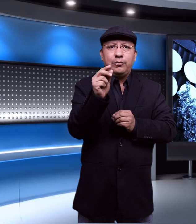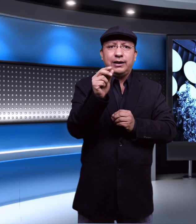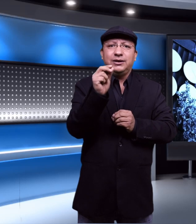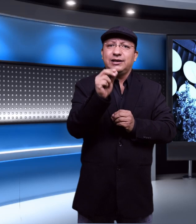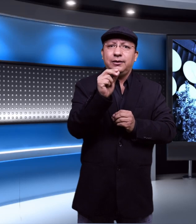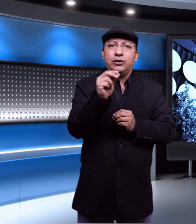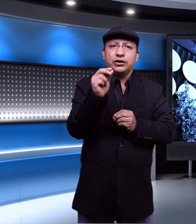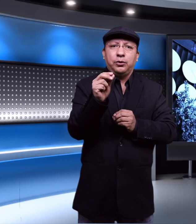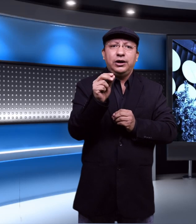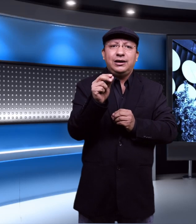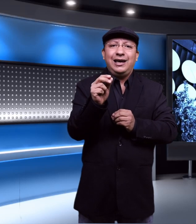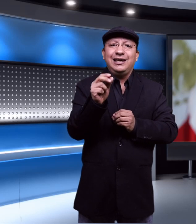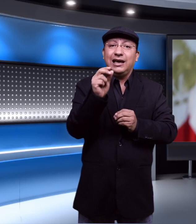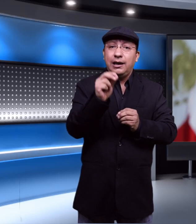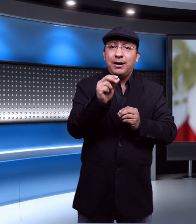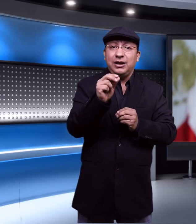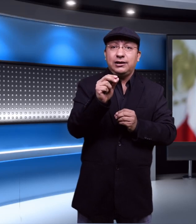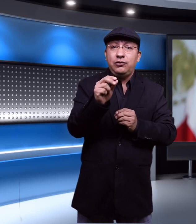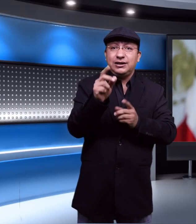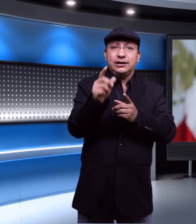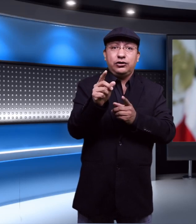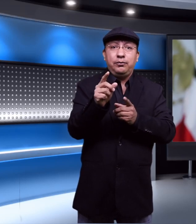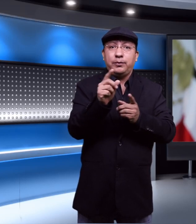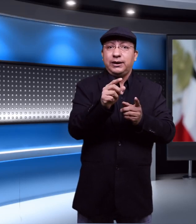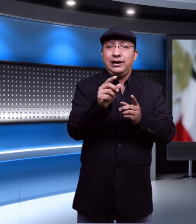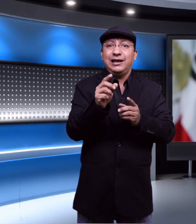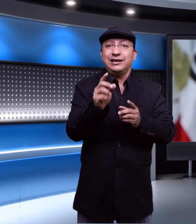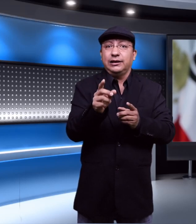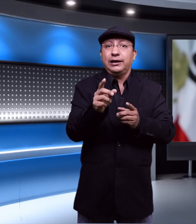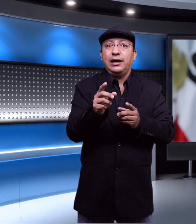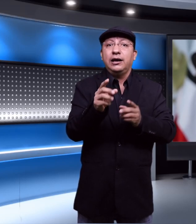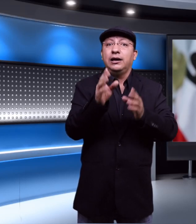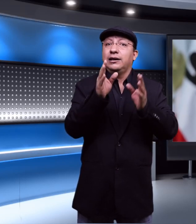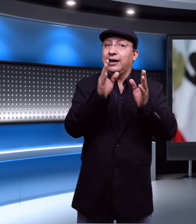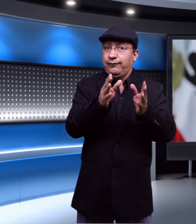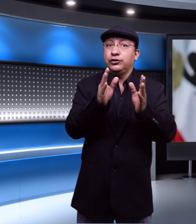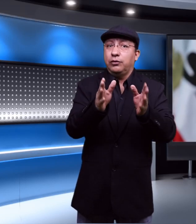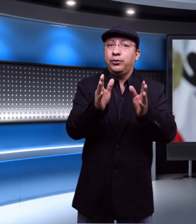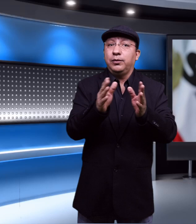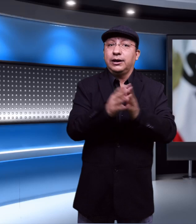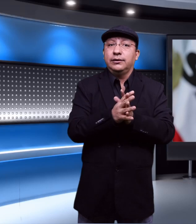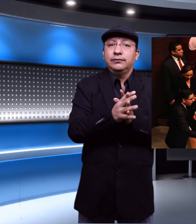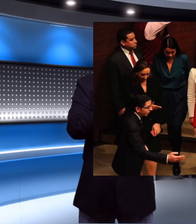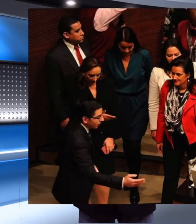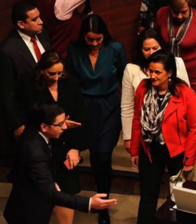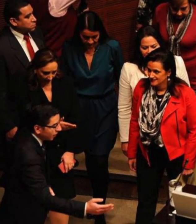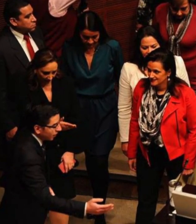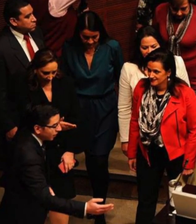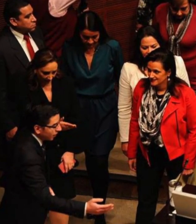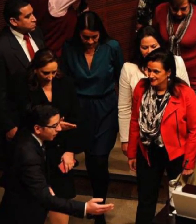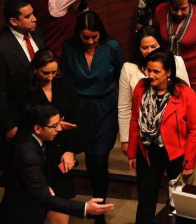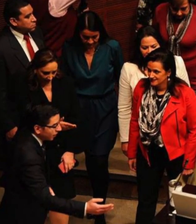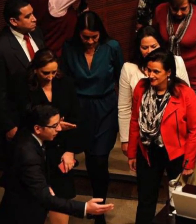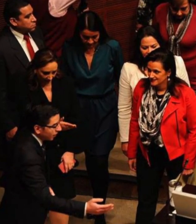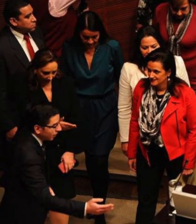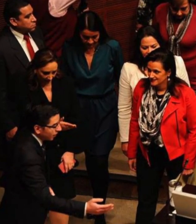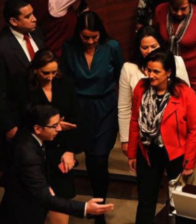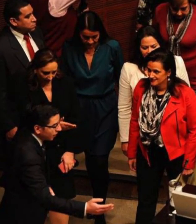norma administrativa correspondiente y que debe ameritar una sanción por parte de la Secretaría de la Función Pública. Recordemos que según múltiples fuentes